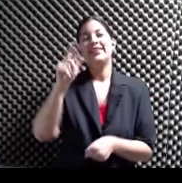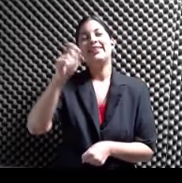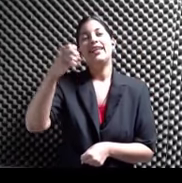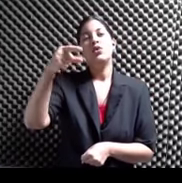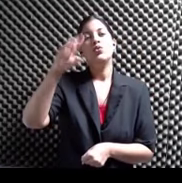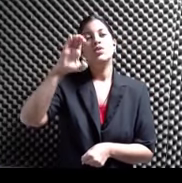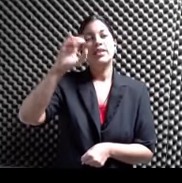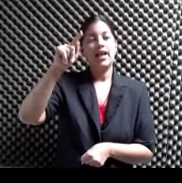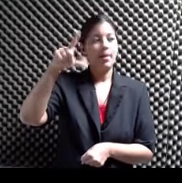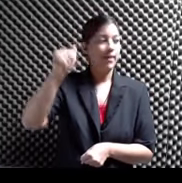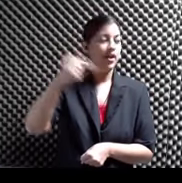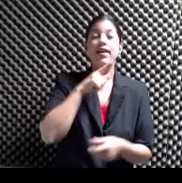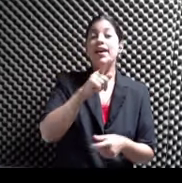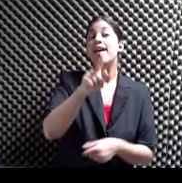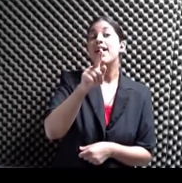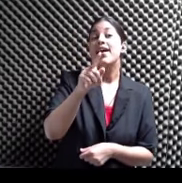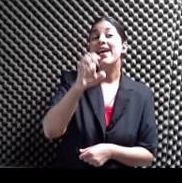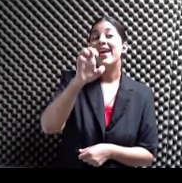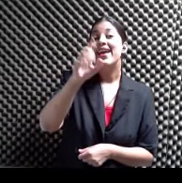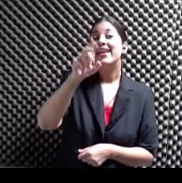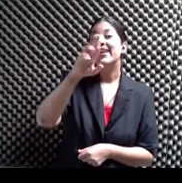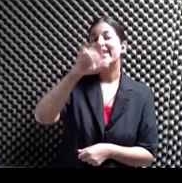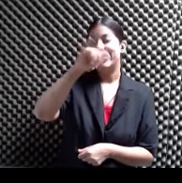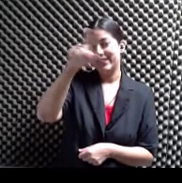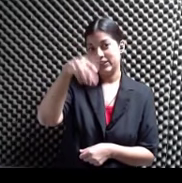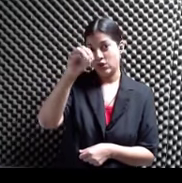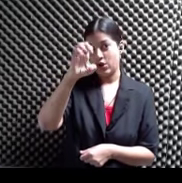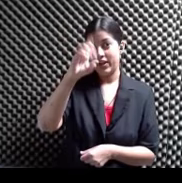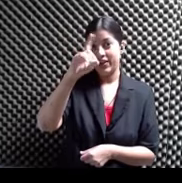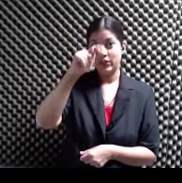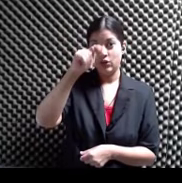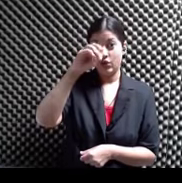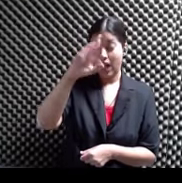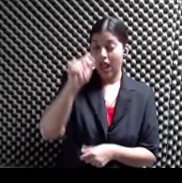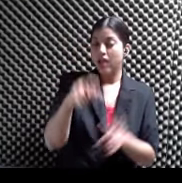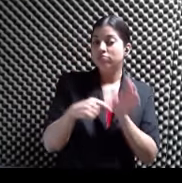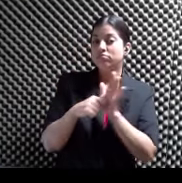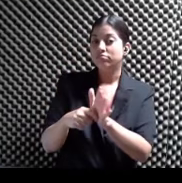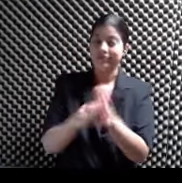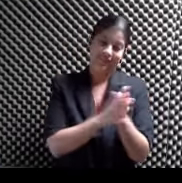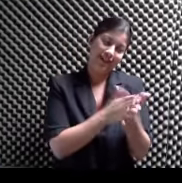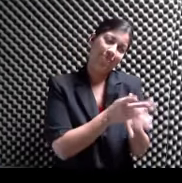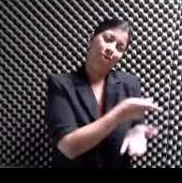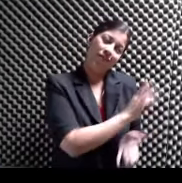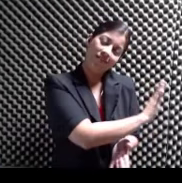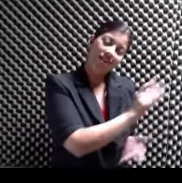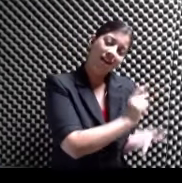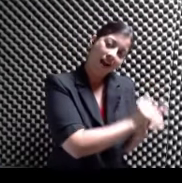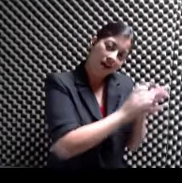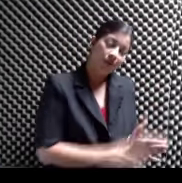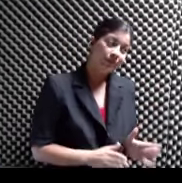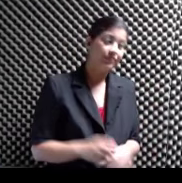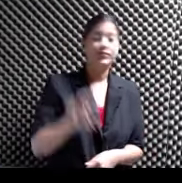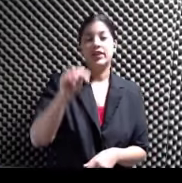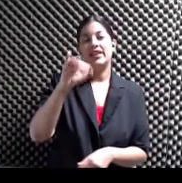Editorial El sello Erizo Editorial Porque las autoras ¿Verdad? Los libros son de ellas El Eco de las Formas De Nicol Cecilia Delgado